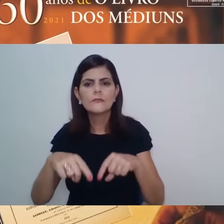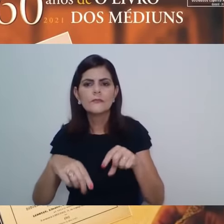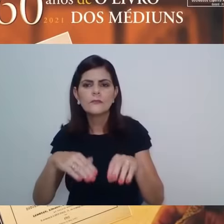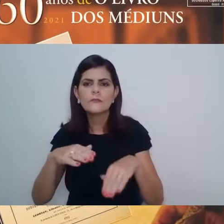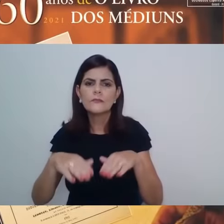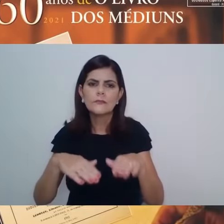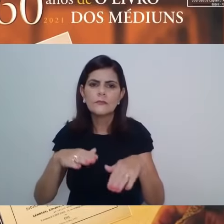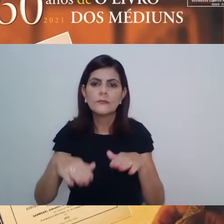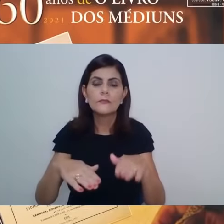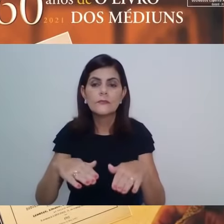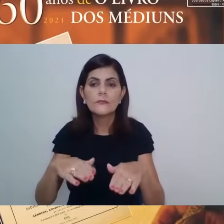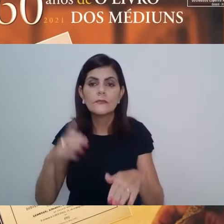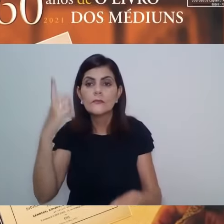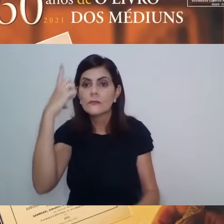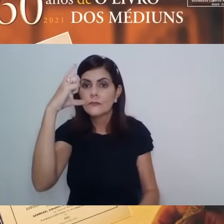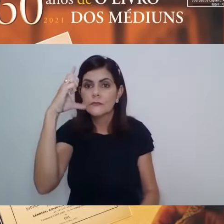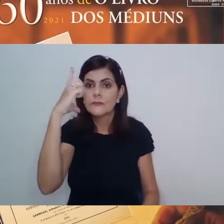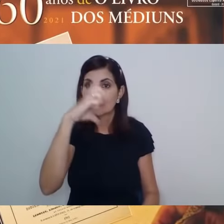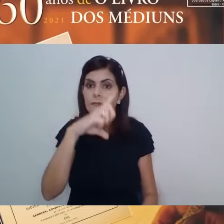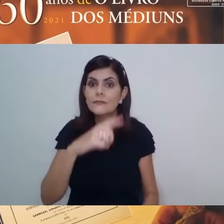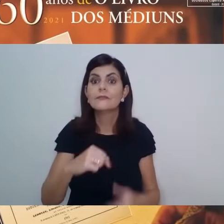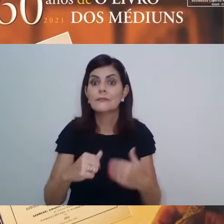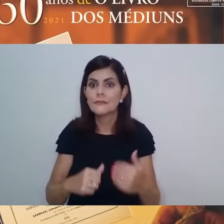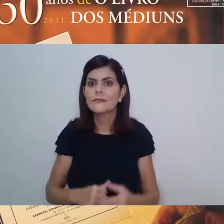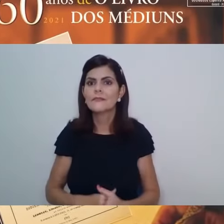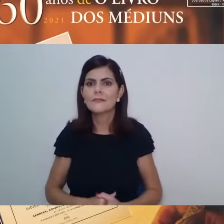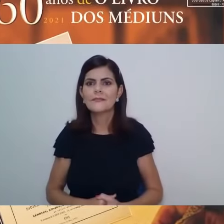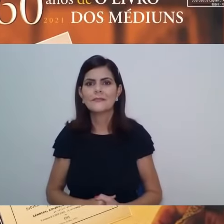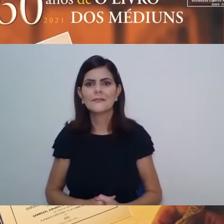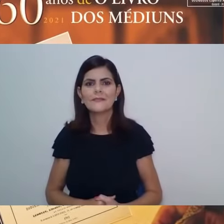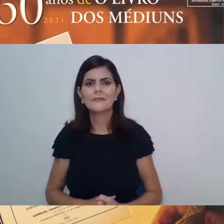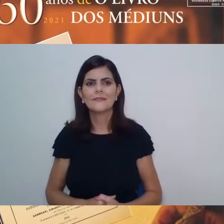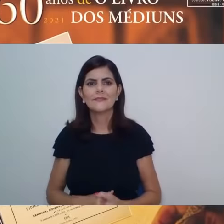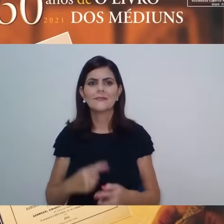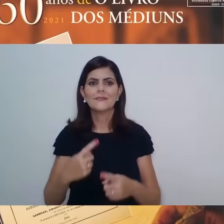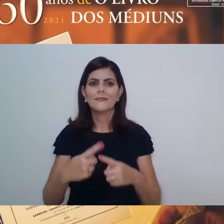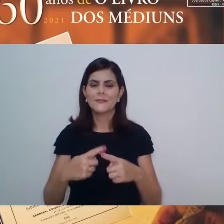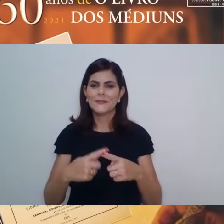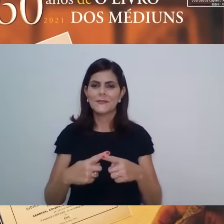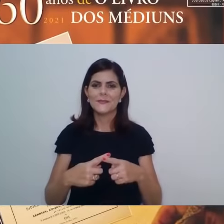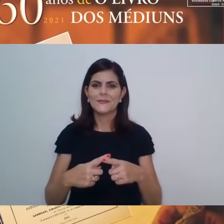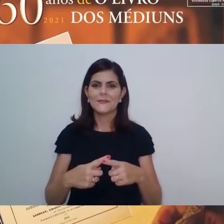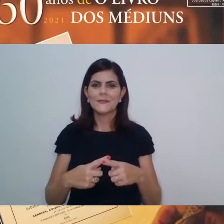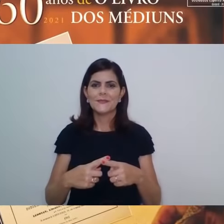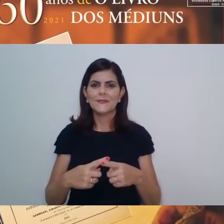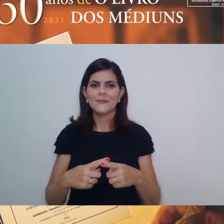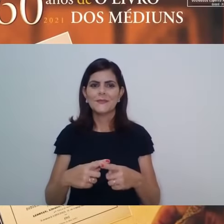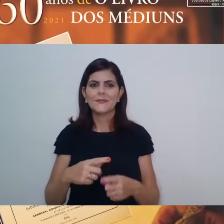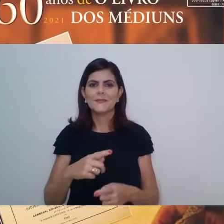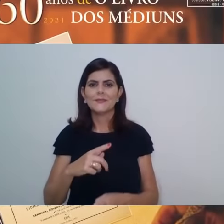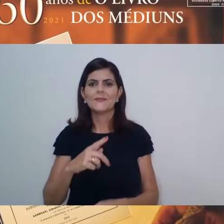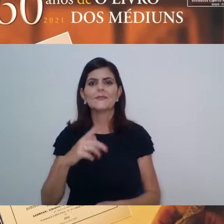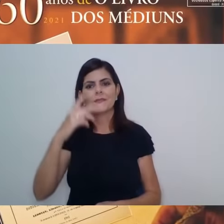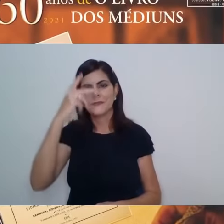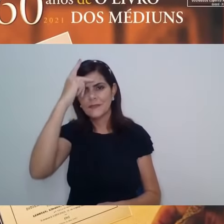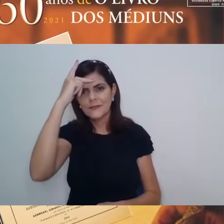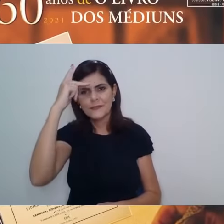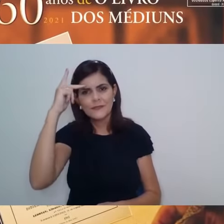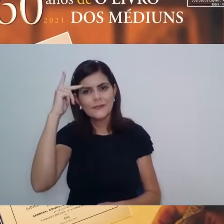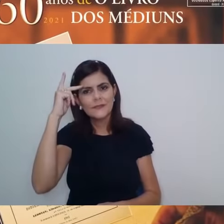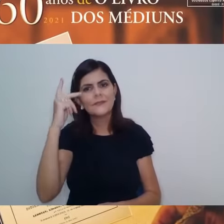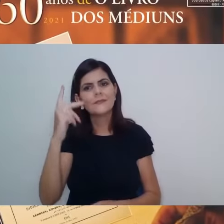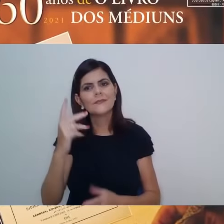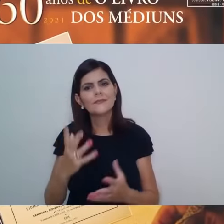os desafios da jornada para se configurar de fato um vaso escolhido, não porque privilegiado, mas